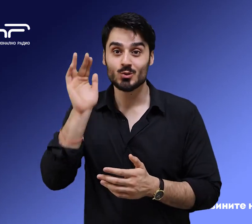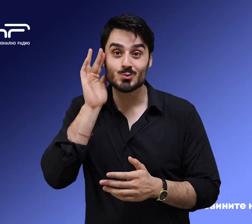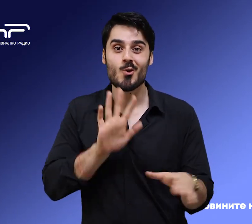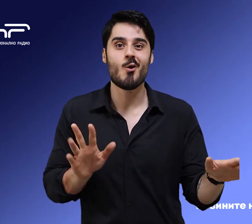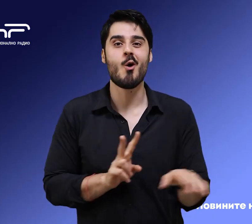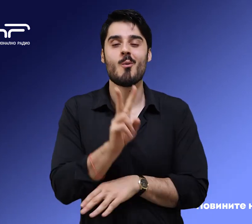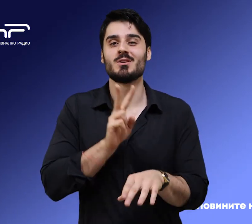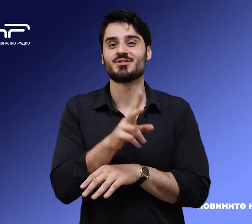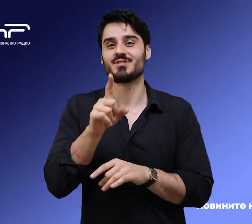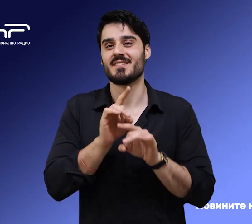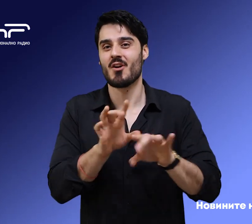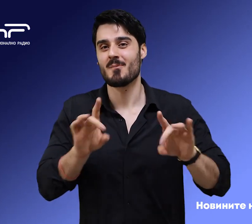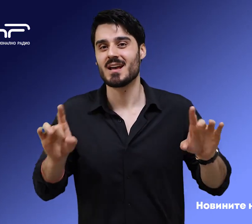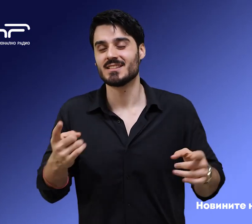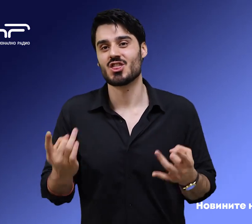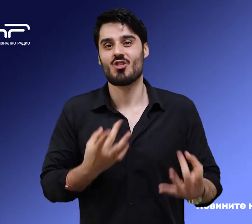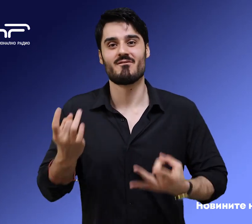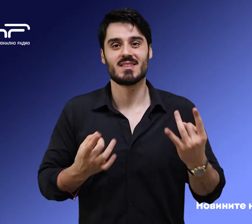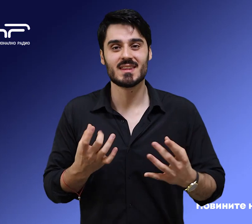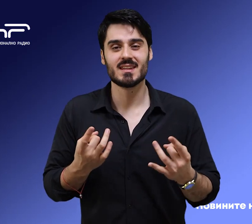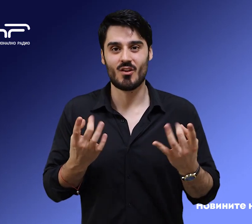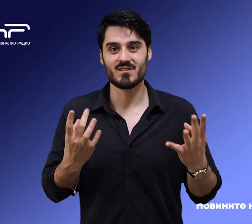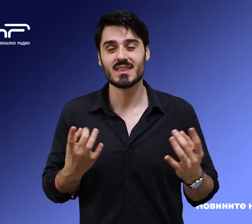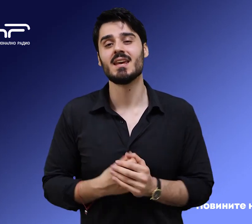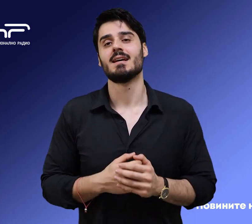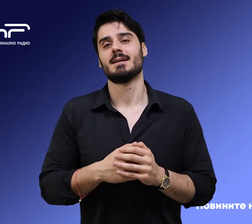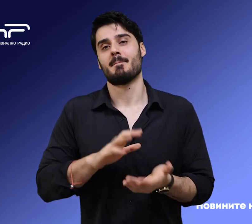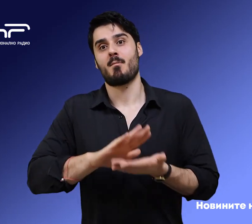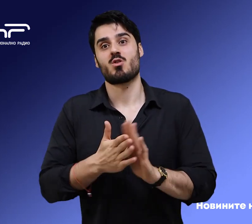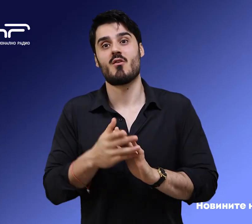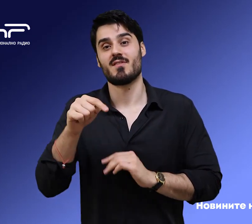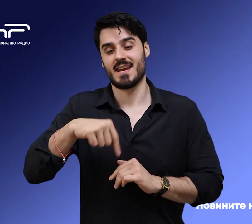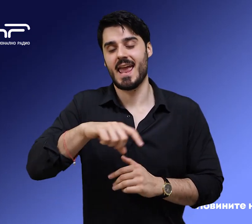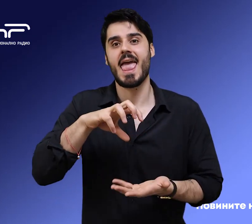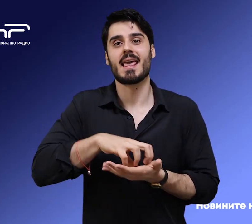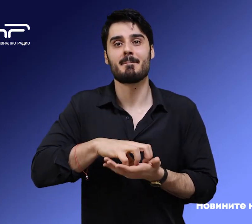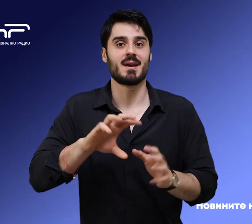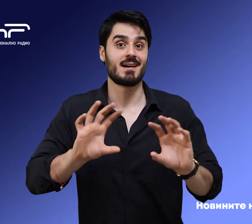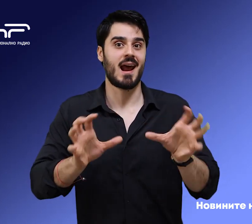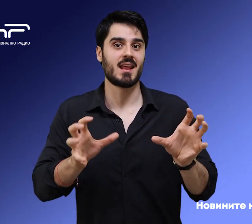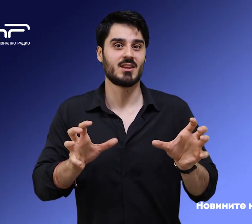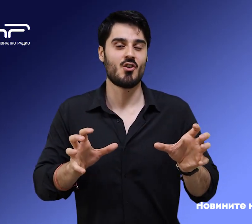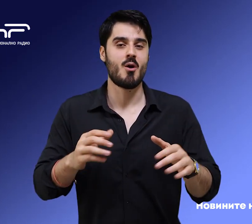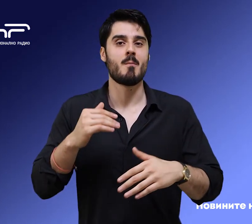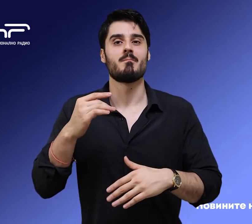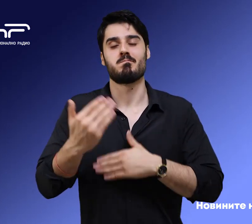обедния осведомителен бюлетин на БНР, подготвен от новинарски екип на Хоризонт, редактор Русина Петрова и пред микрофона...